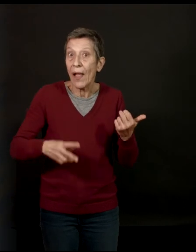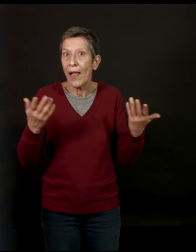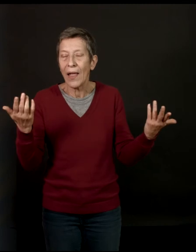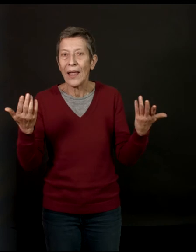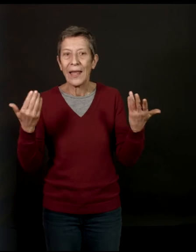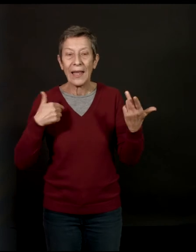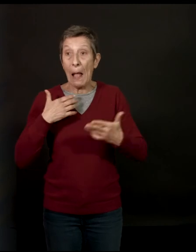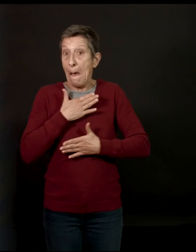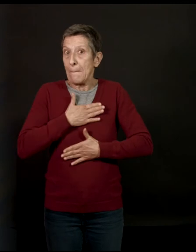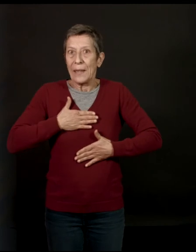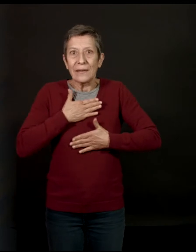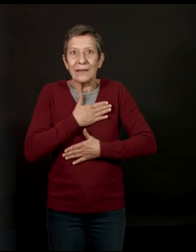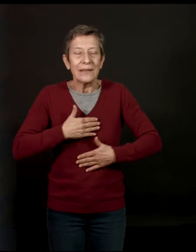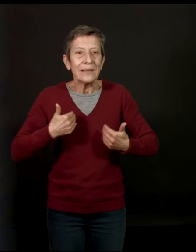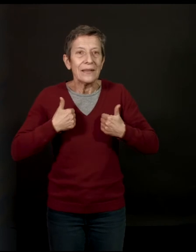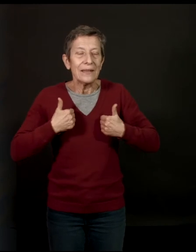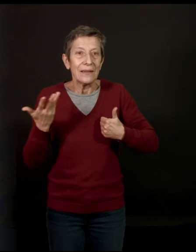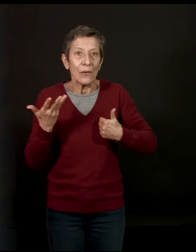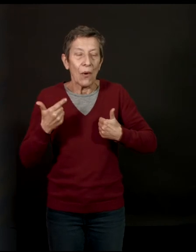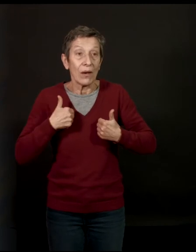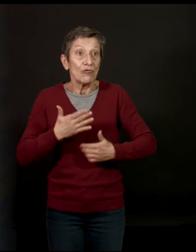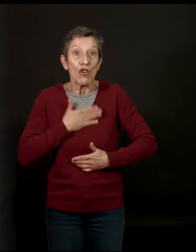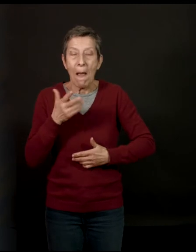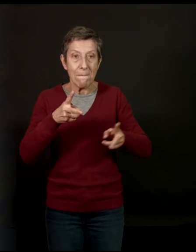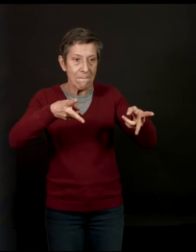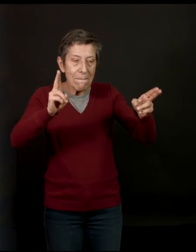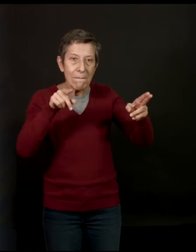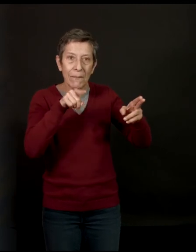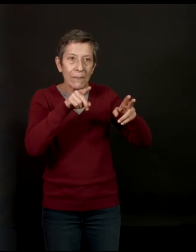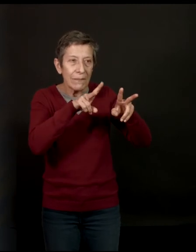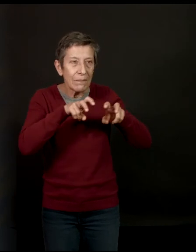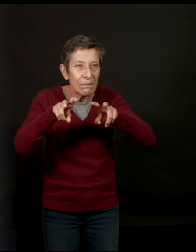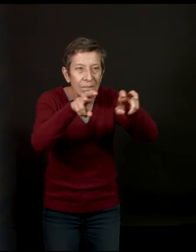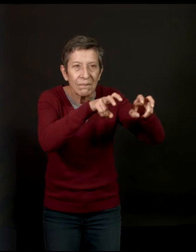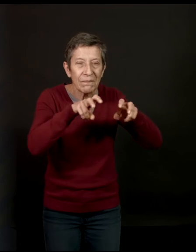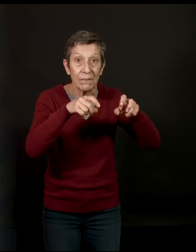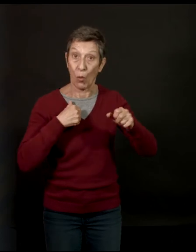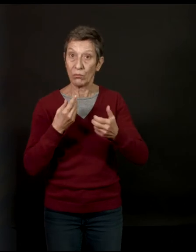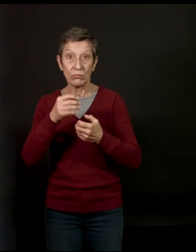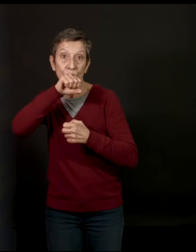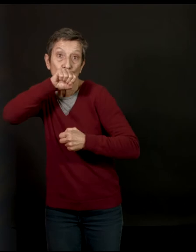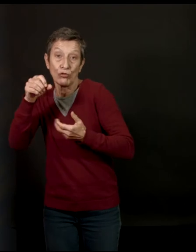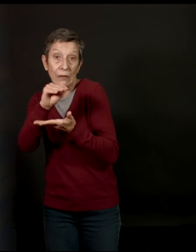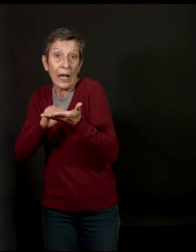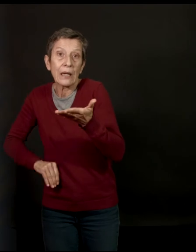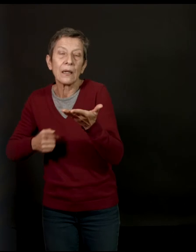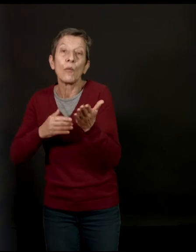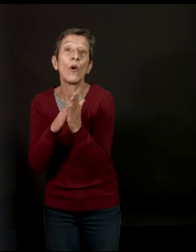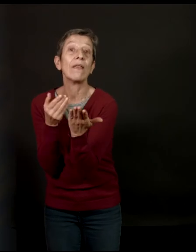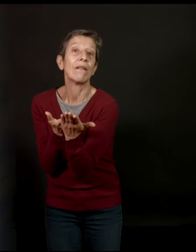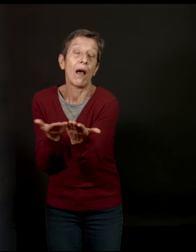Un de mes grands plaisirs, moi, c'est... J'aime la phase reportage.'est-à-dire, j'adore écrire, même si là,